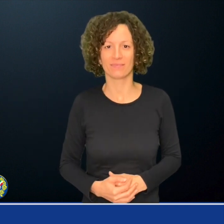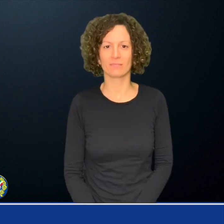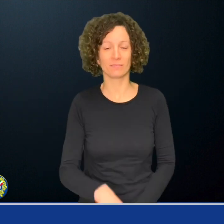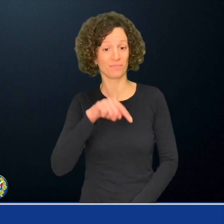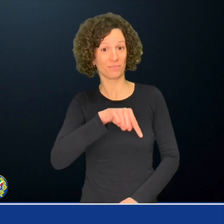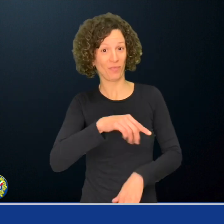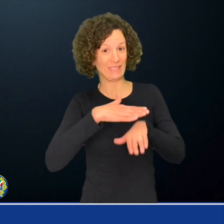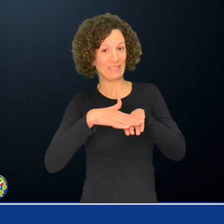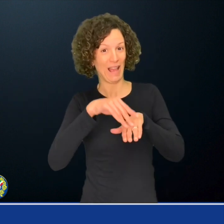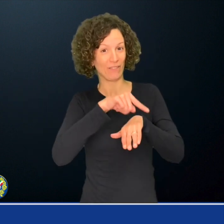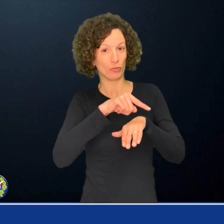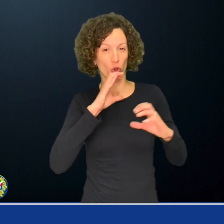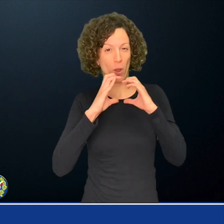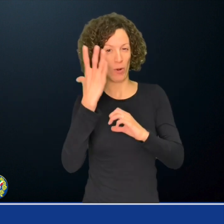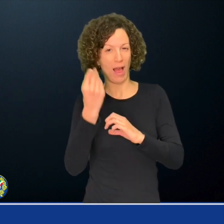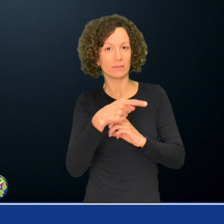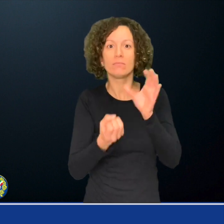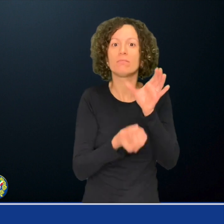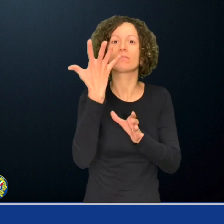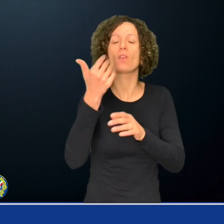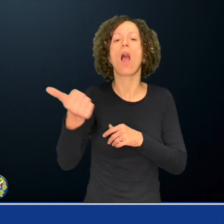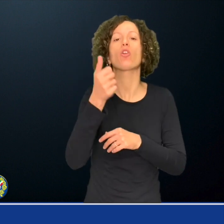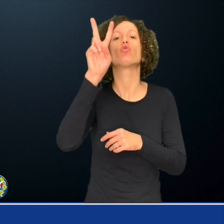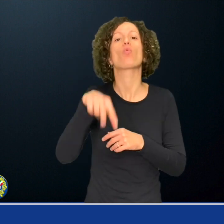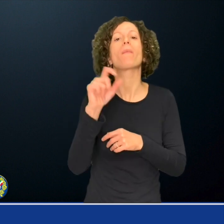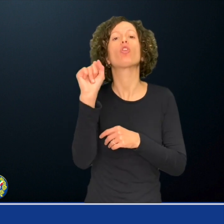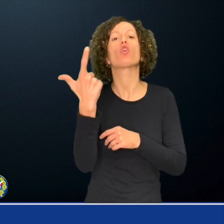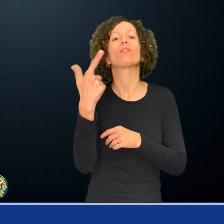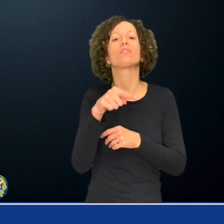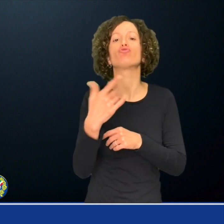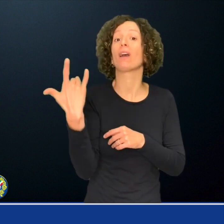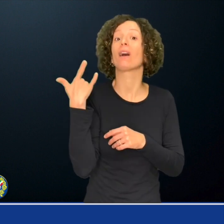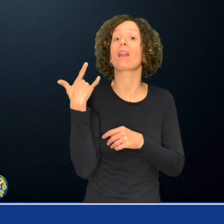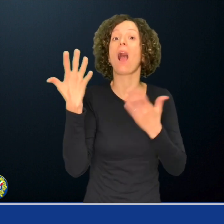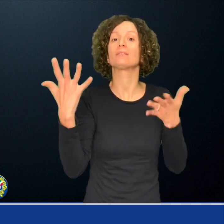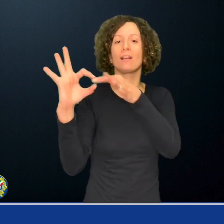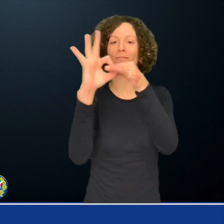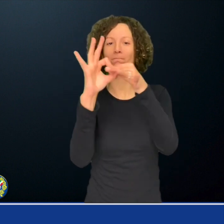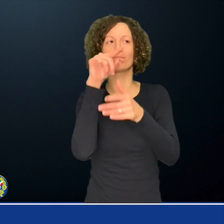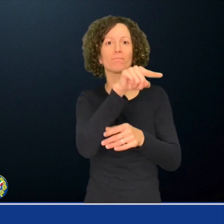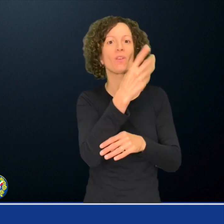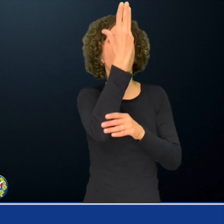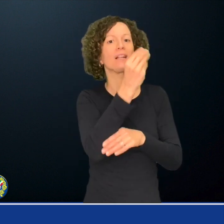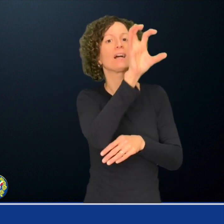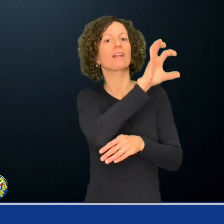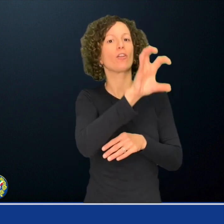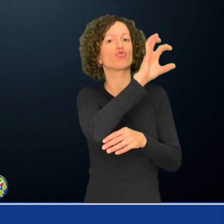Nato nel 2012 in Piemonte grazie alla collaborazione tra Consiglio regionale ENS Piemonte e la Regione,